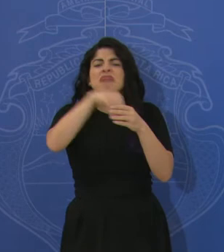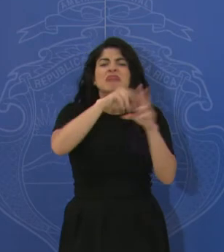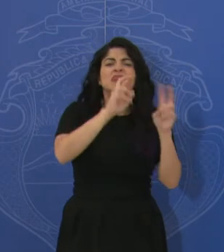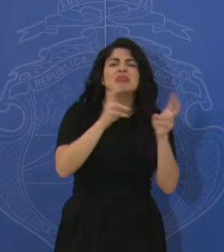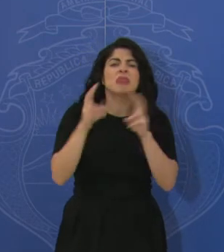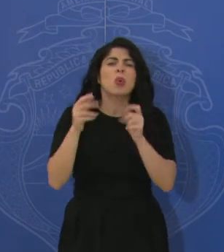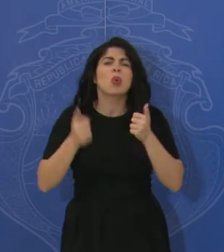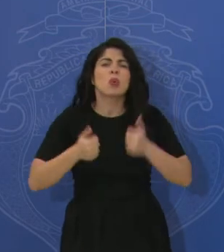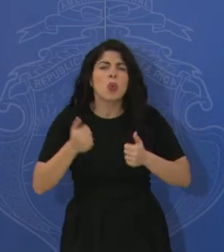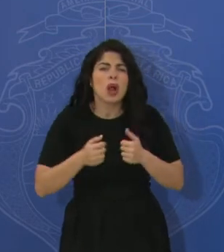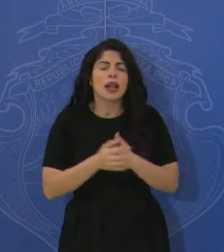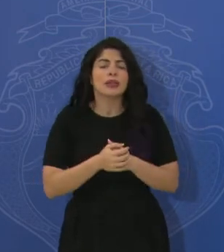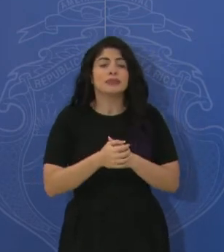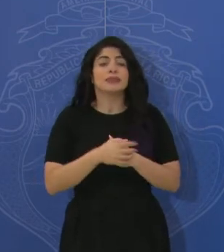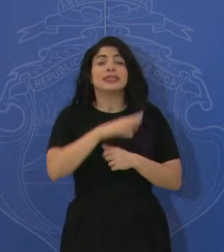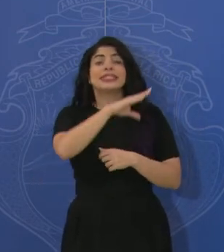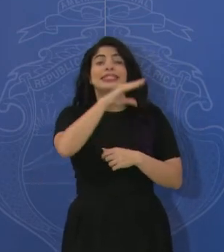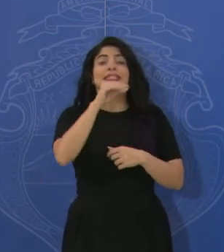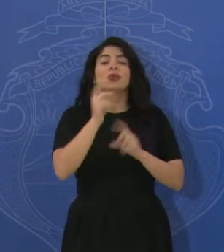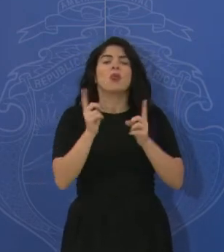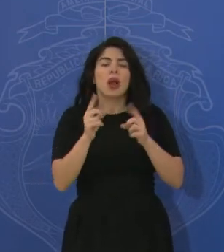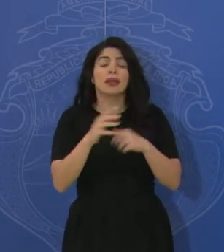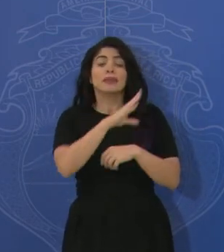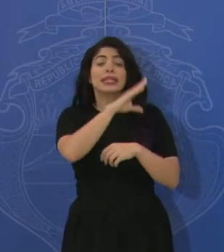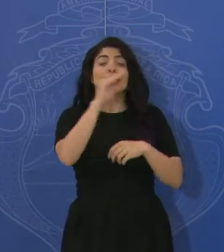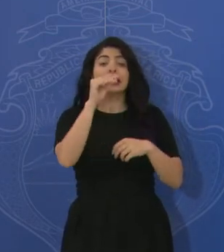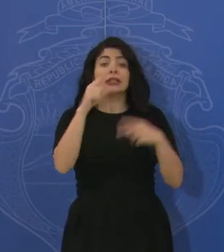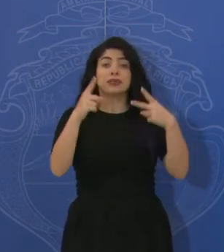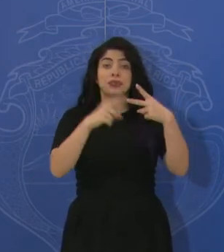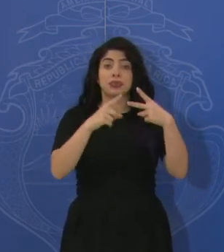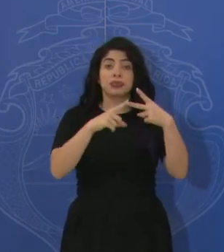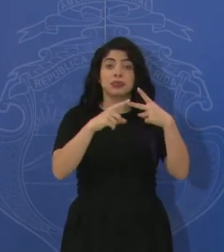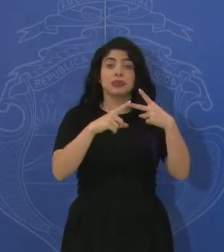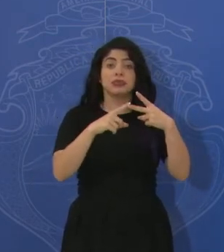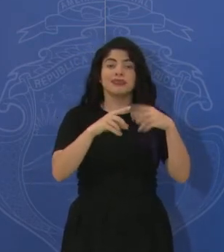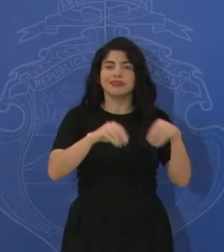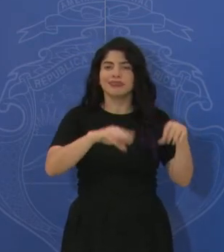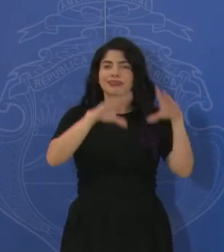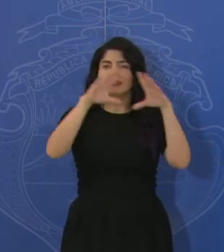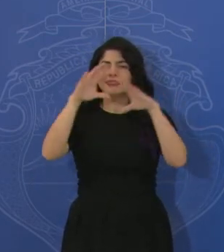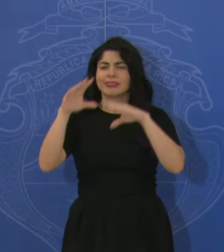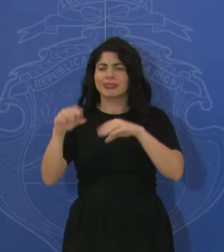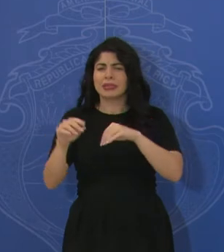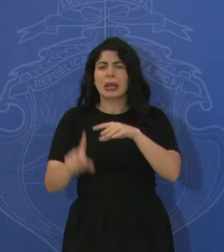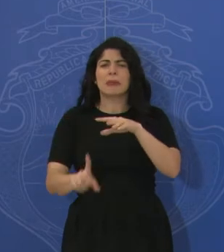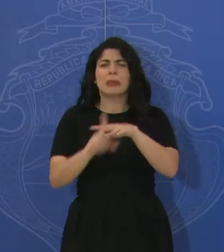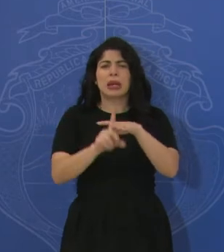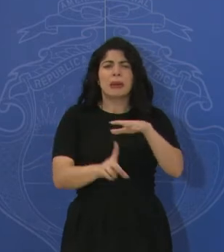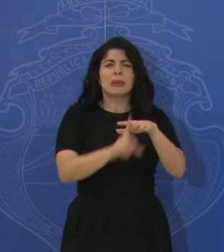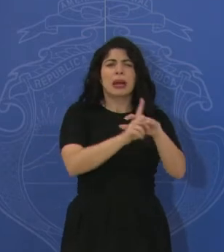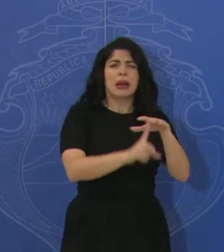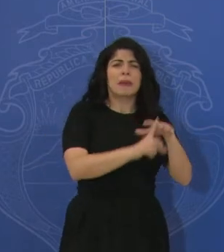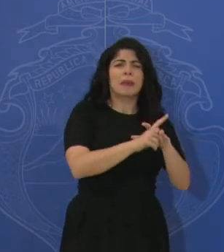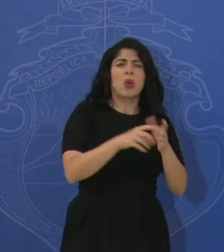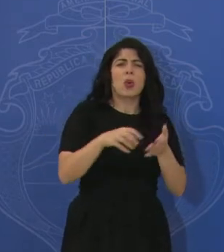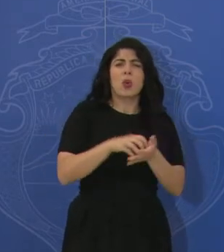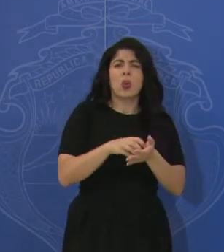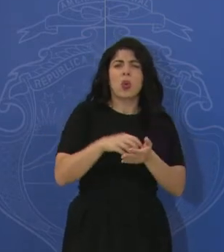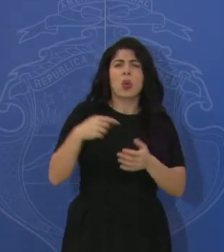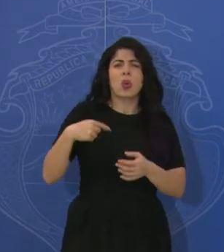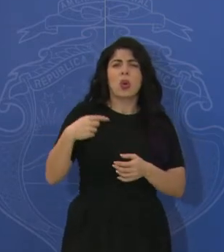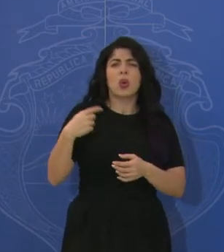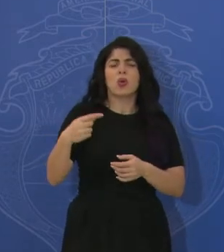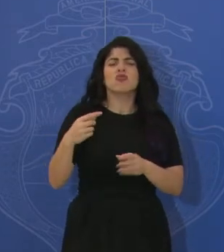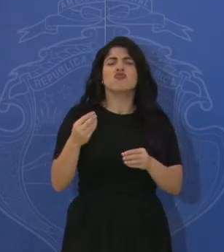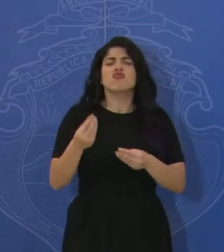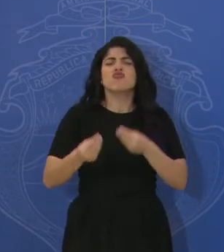Y la segunda, a lo largo de la reunión, una duda recurrente de muchos participantes fue cómo se van a tomar